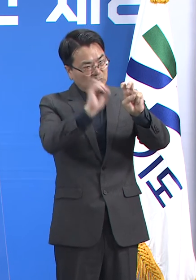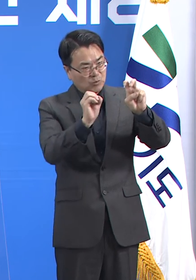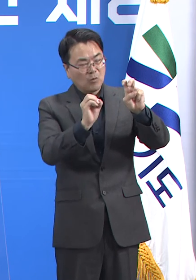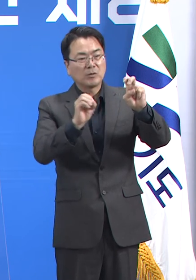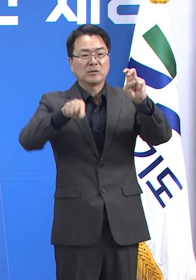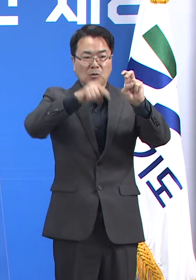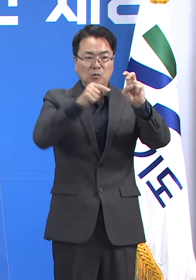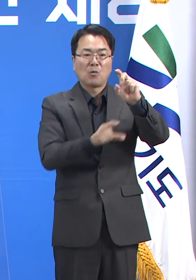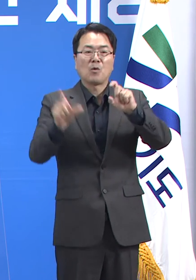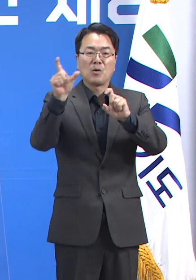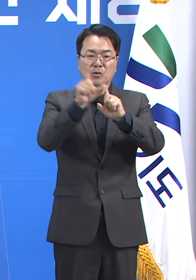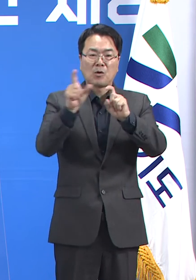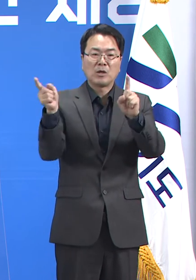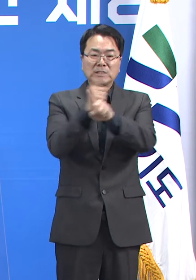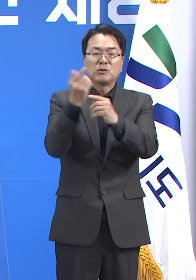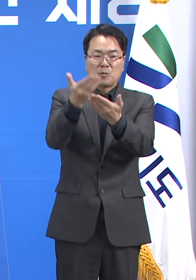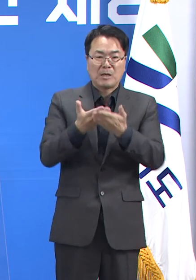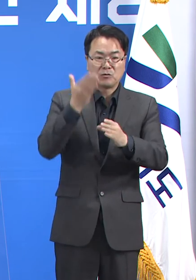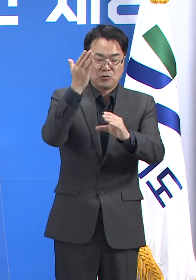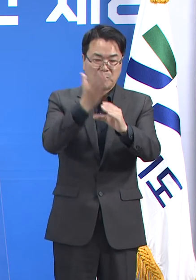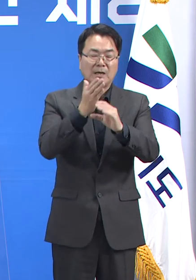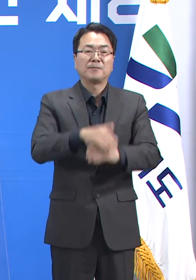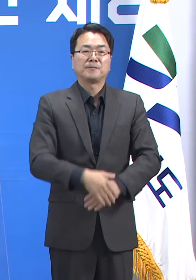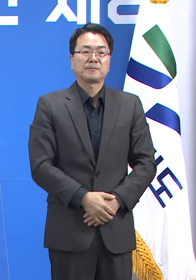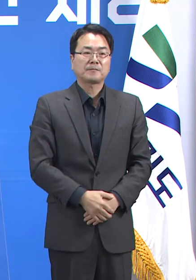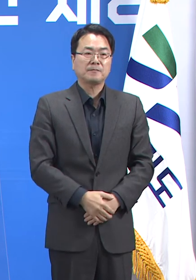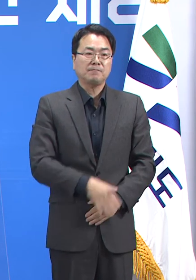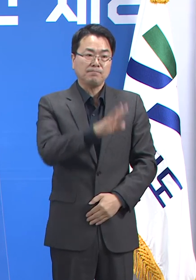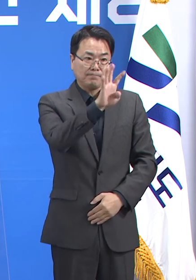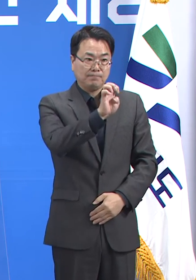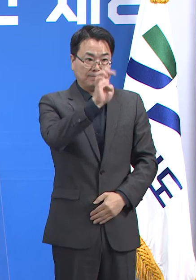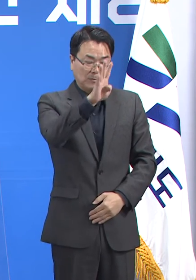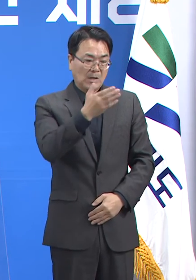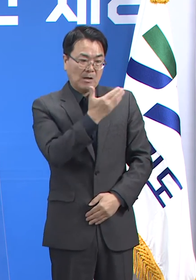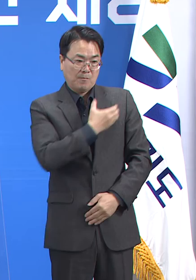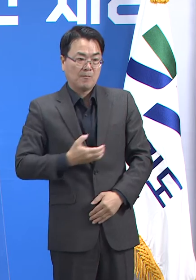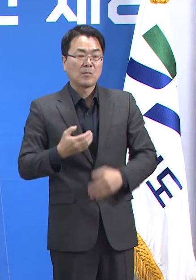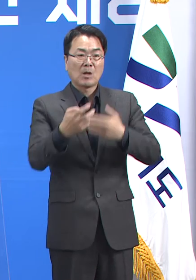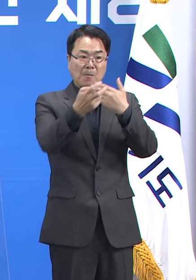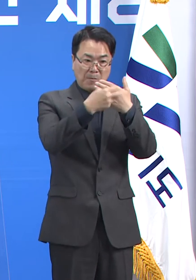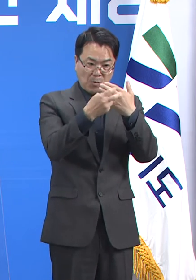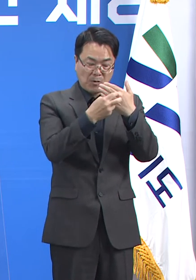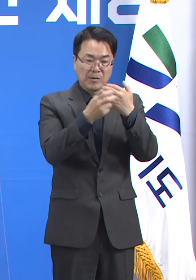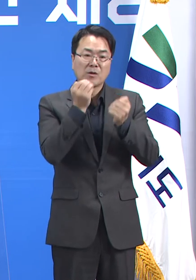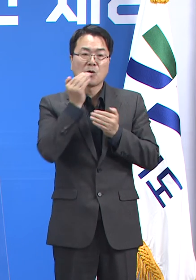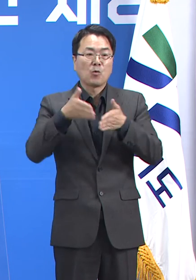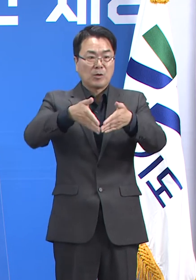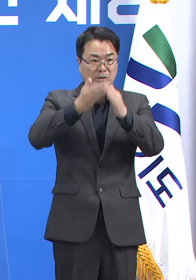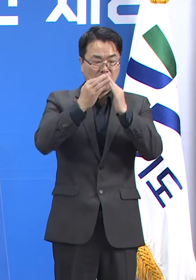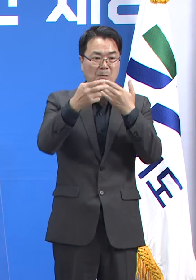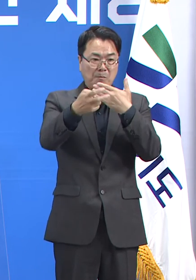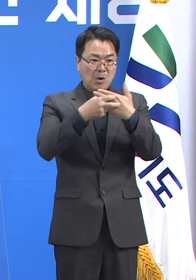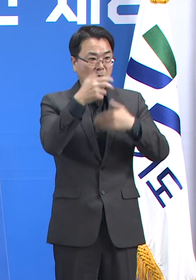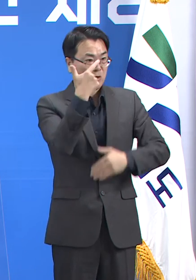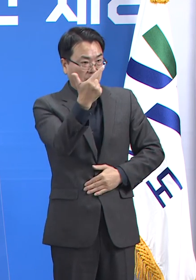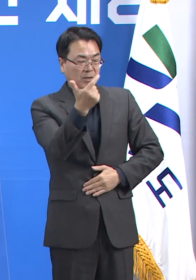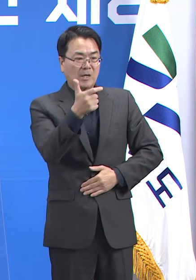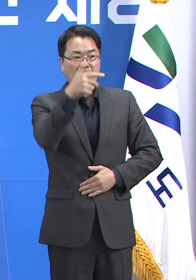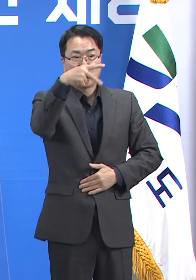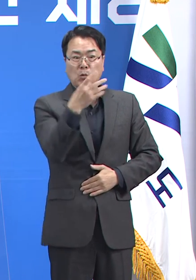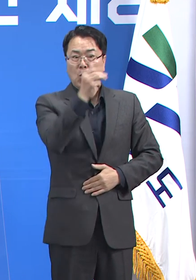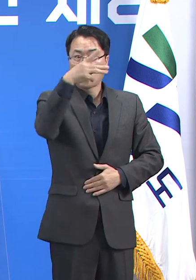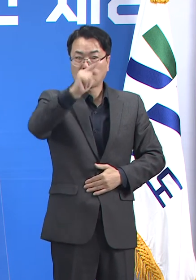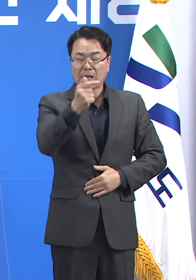현재 도내 48개 보건소 중 44개 보건소가 운영 중이며 경기도 의료원 6개 병원, 한림대 동탄성심병원,